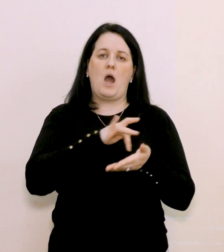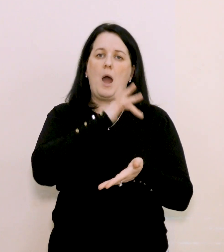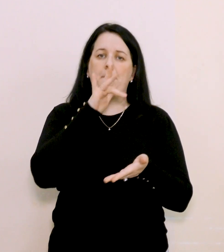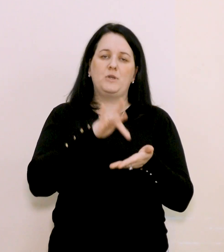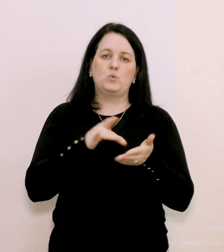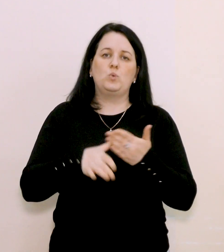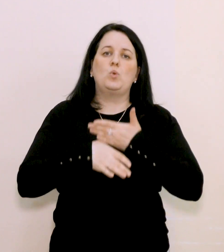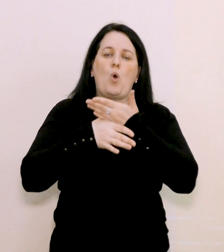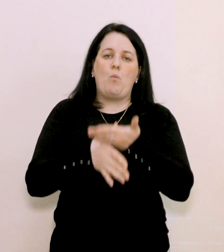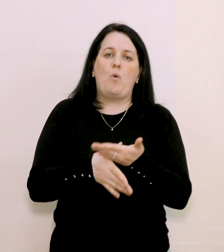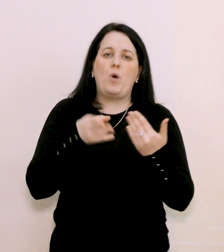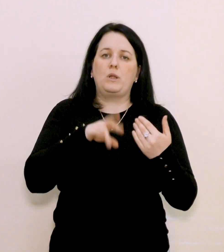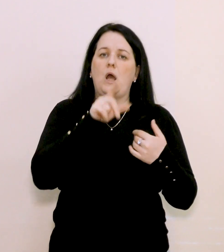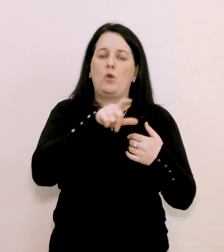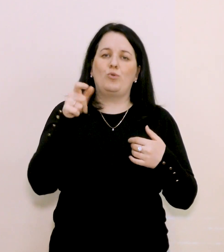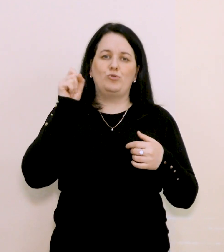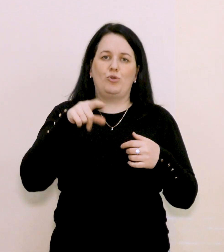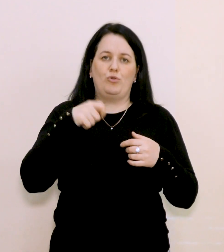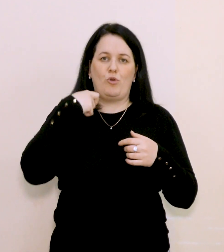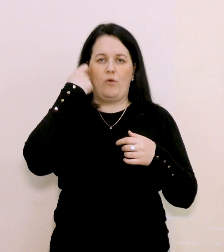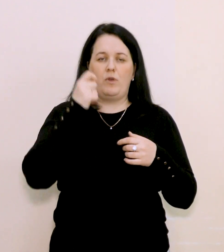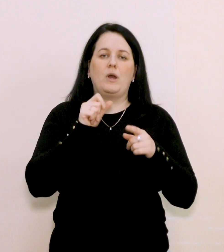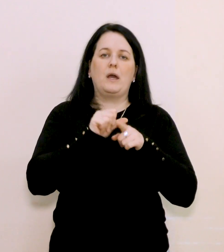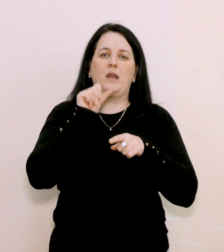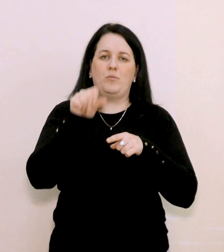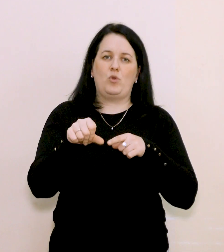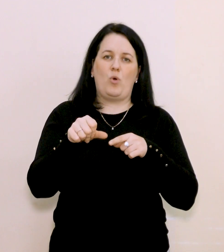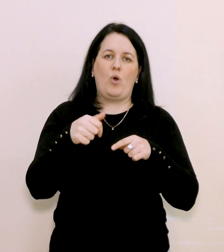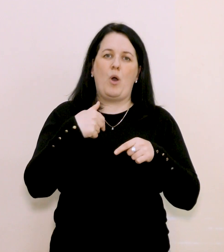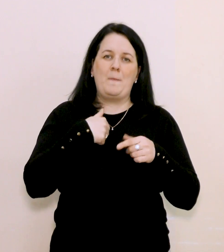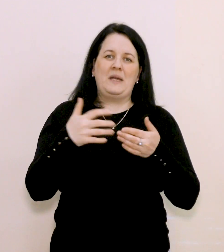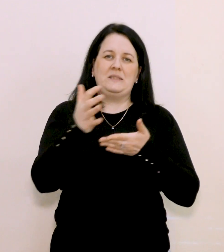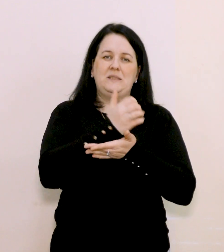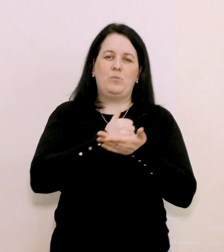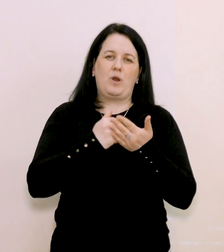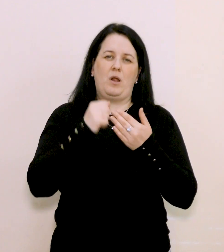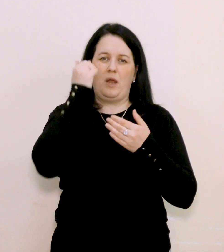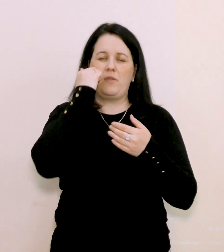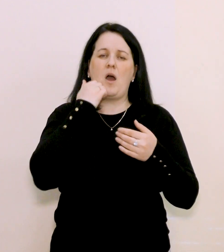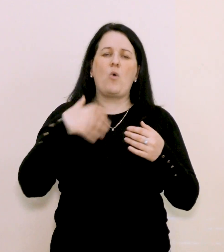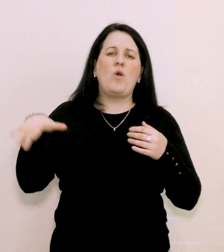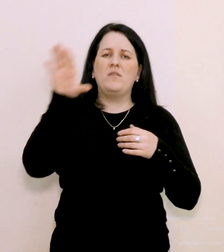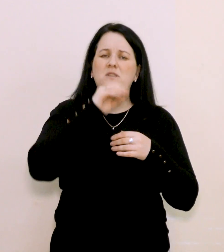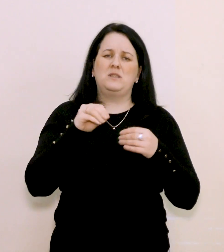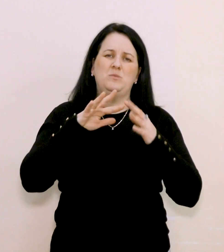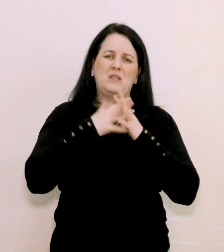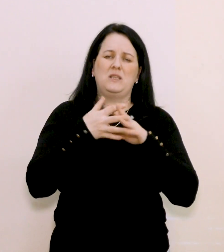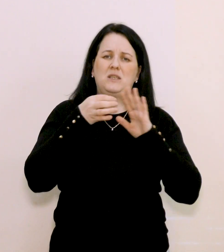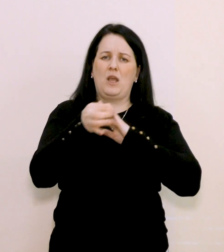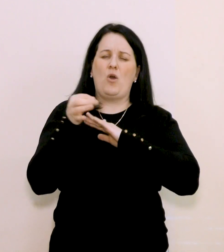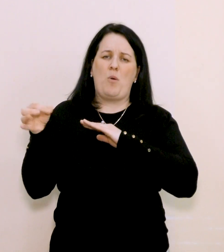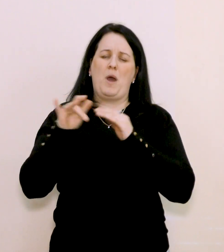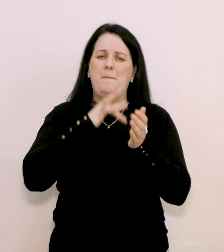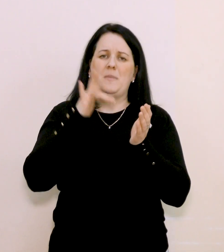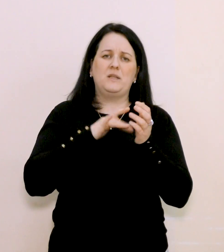допомогу для людей золотого віку. Крім того, ми зібрали, і дякую всім громадам, сільським громадам,